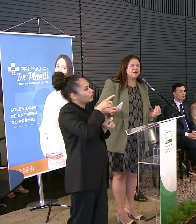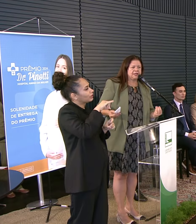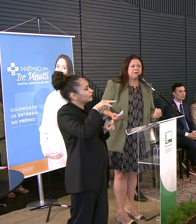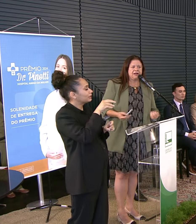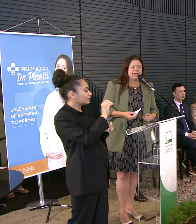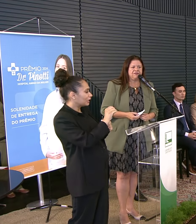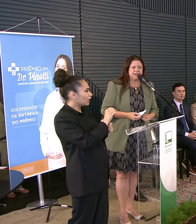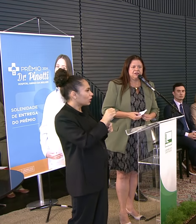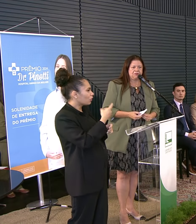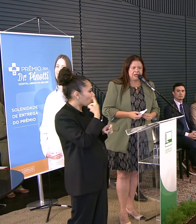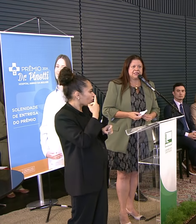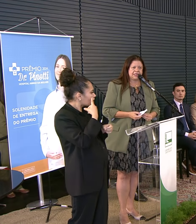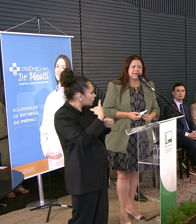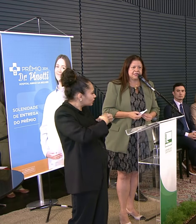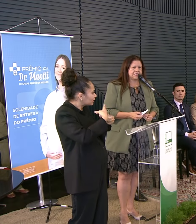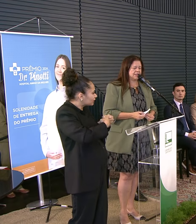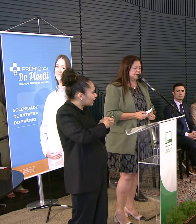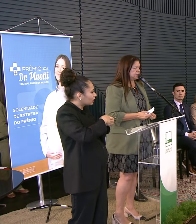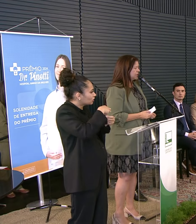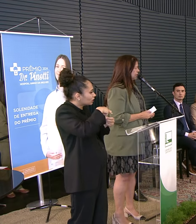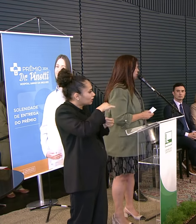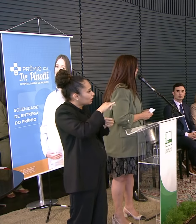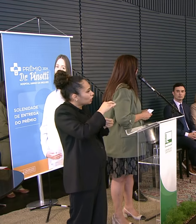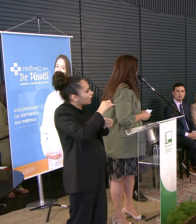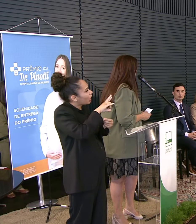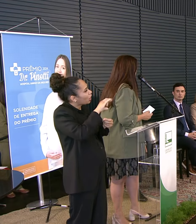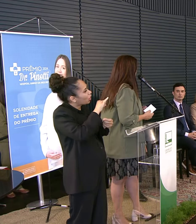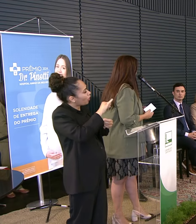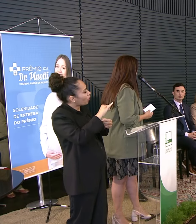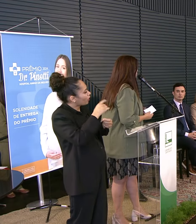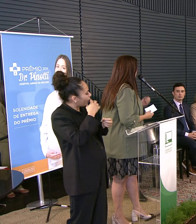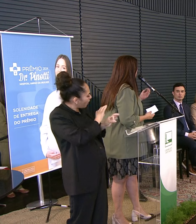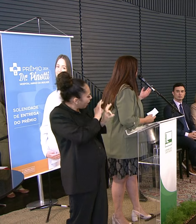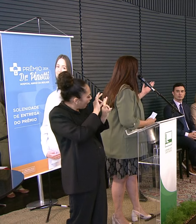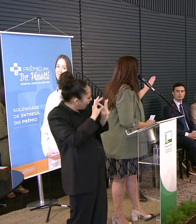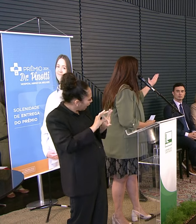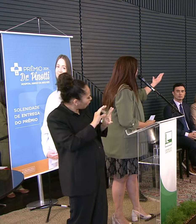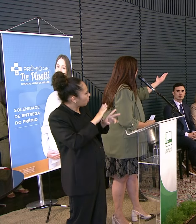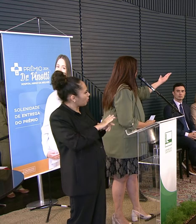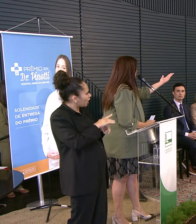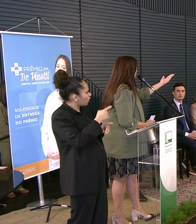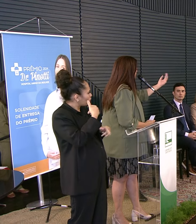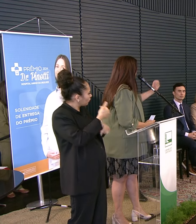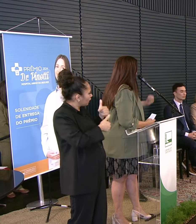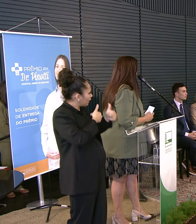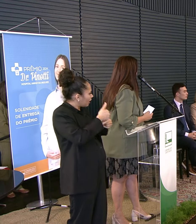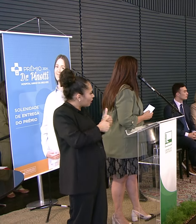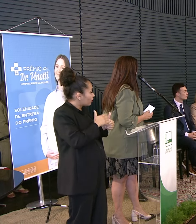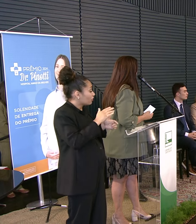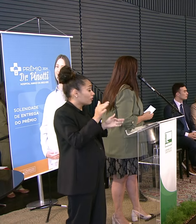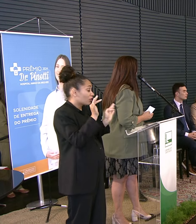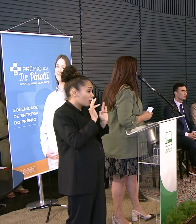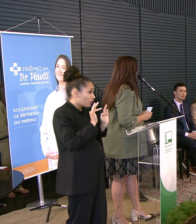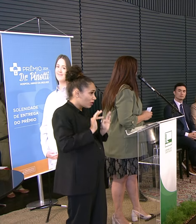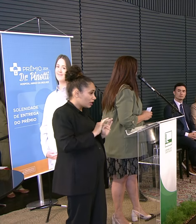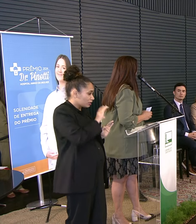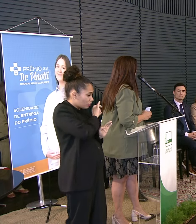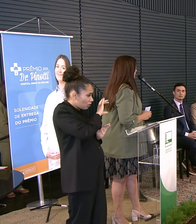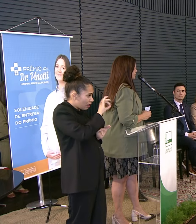tenho que acompanhar O trabalho que é feito Na minha cidade Na cidade do Rio de Janeiro Então eu fico muito feliz Por cada um Dos